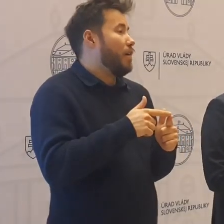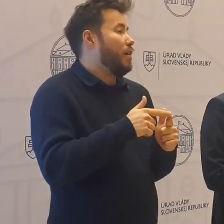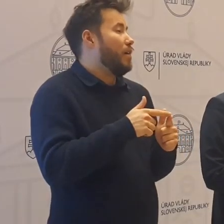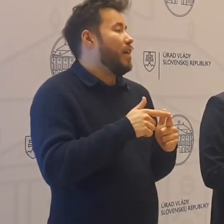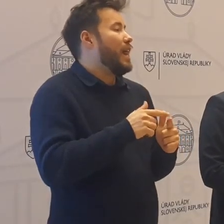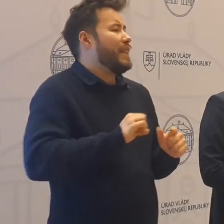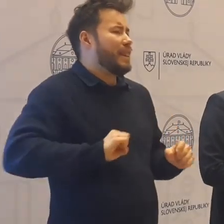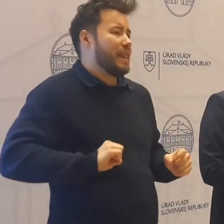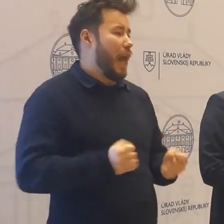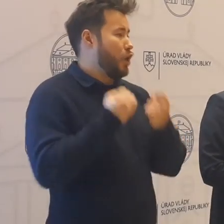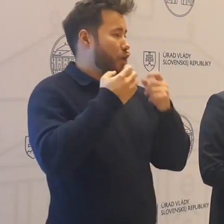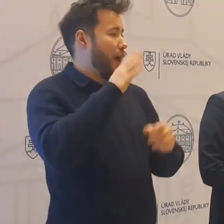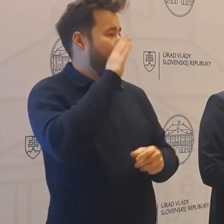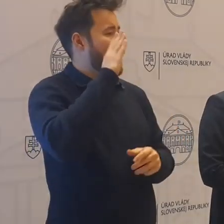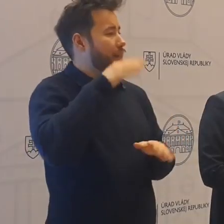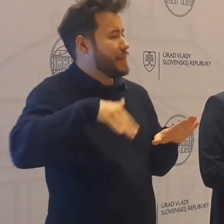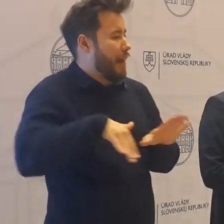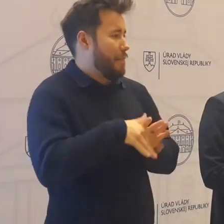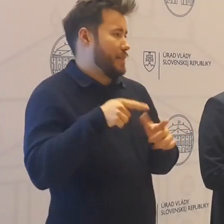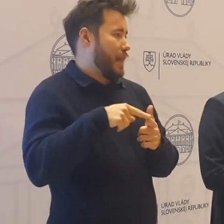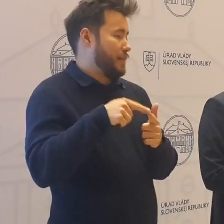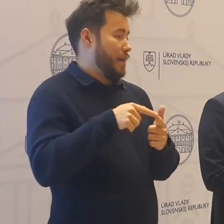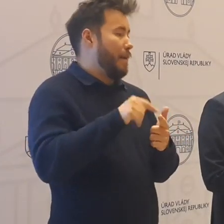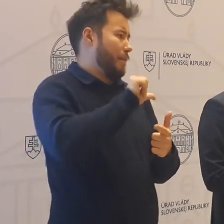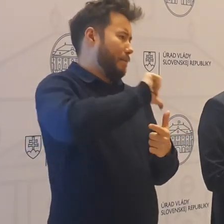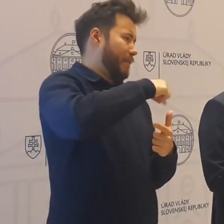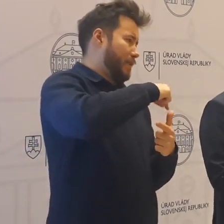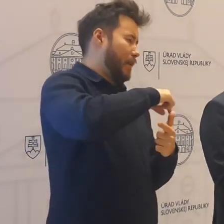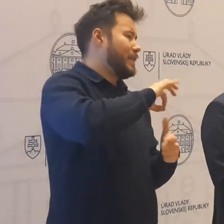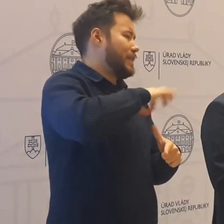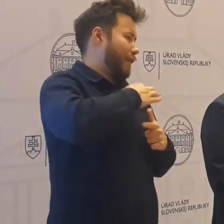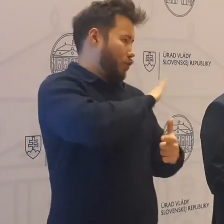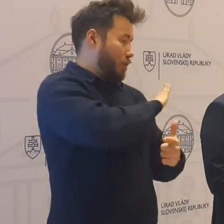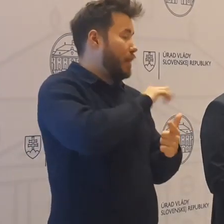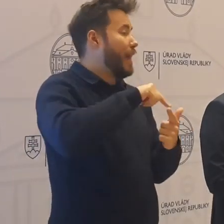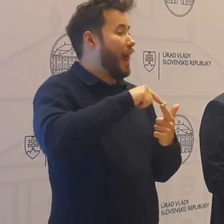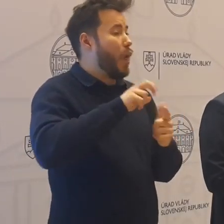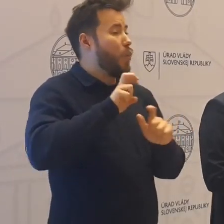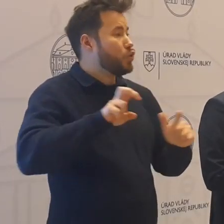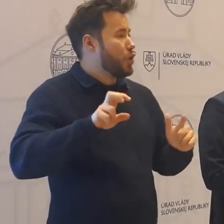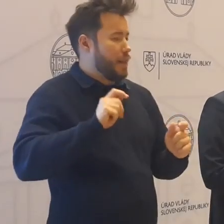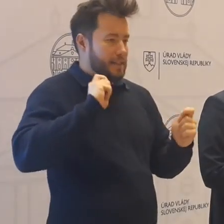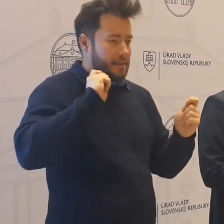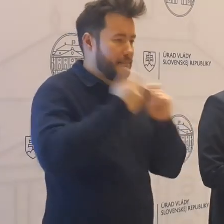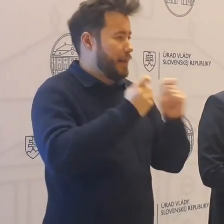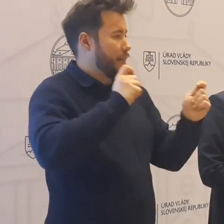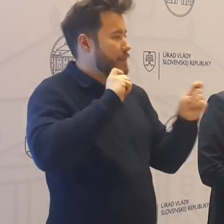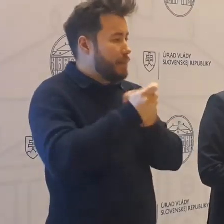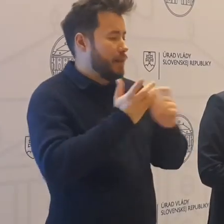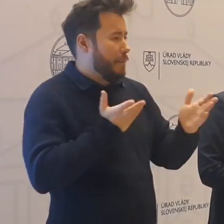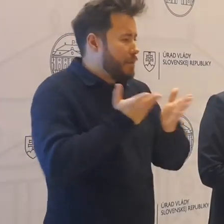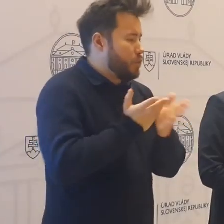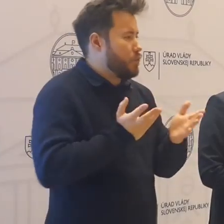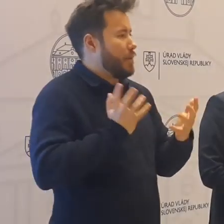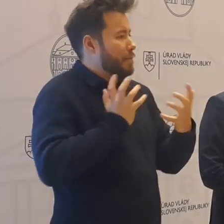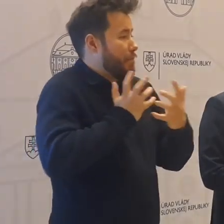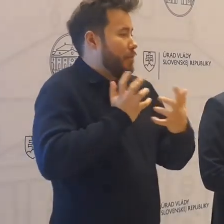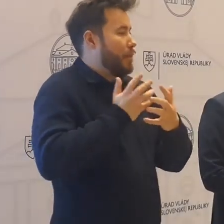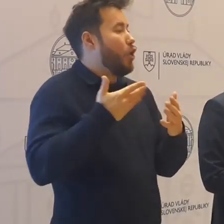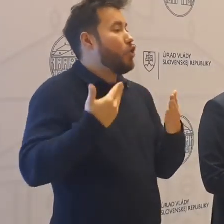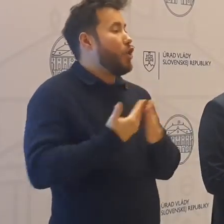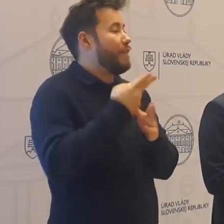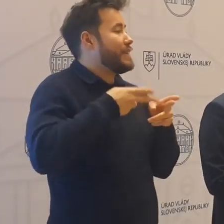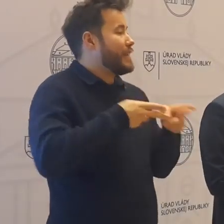podľa mňa najviac vyťažená, pretože sa museli prispôsobovať učiteľia tým neustálým zmenám, museli sa prispôsobovať novému spôsobu vzdelávania